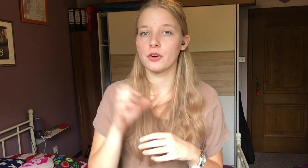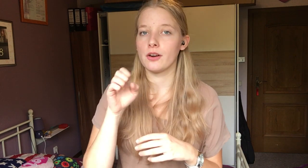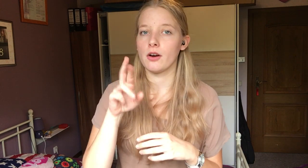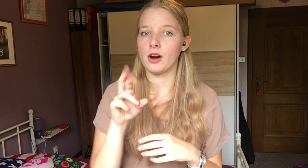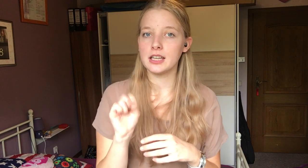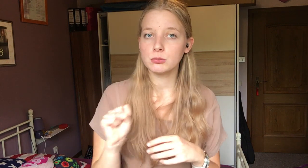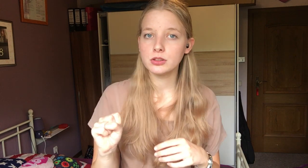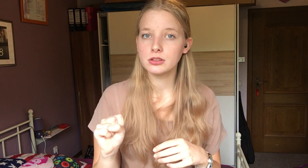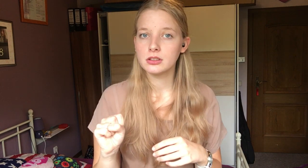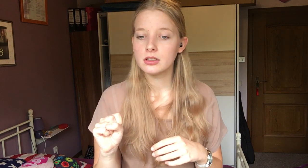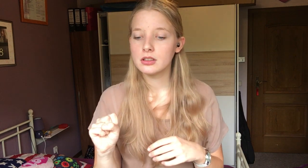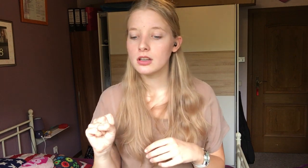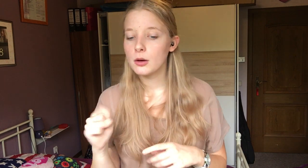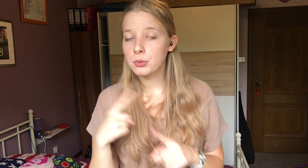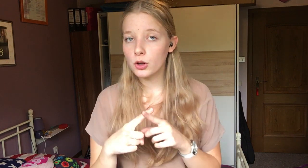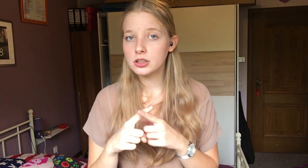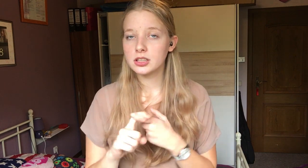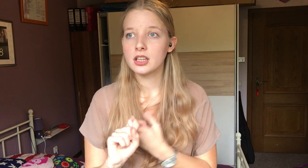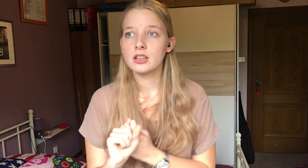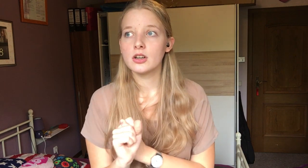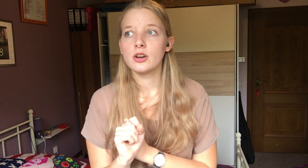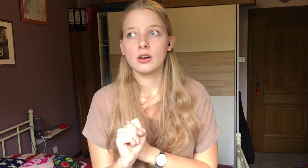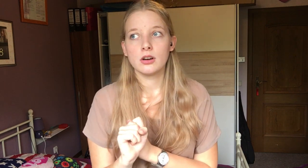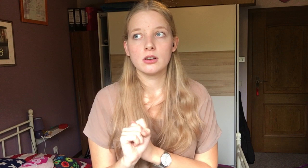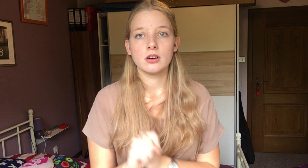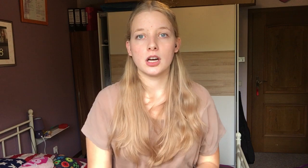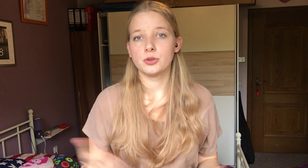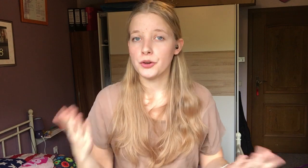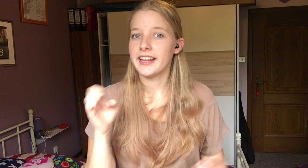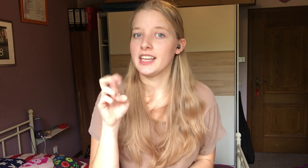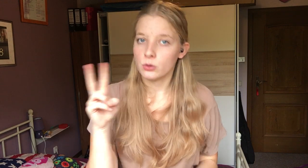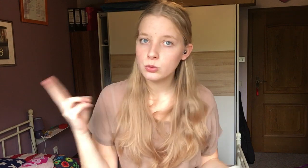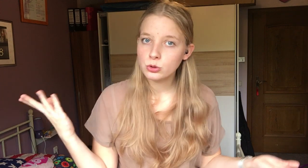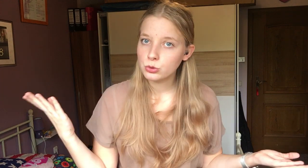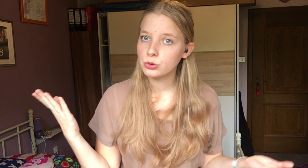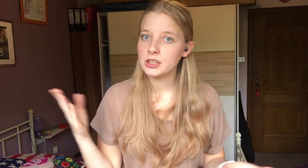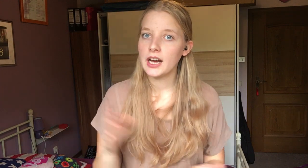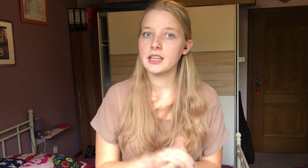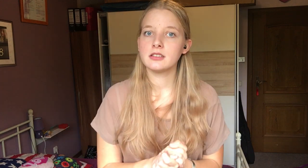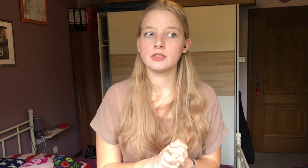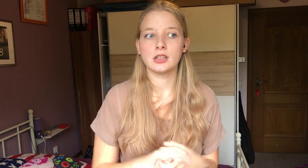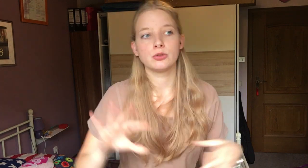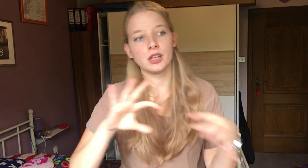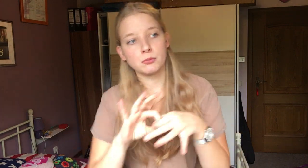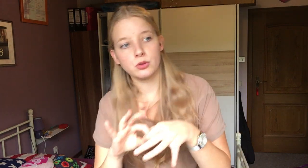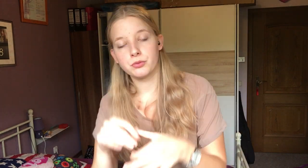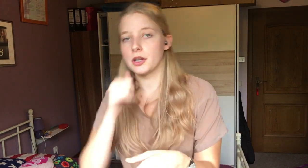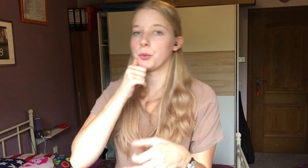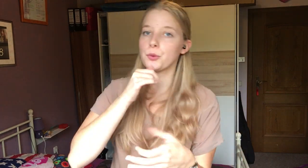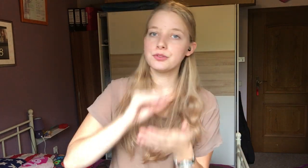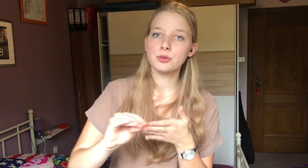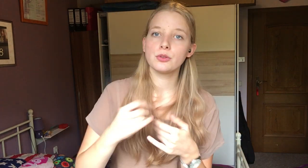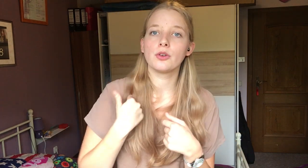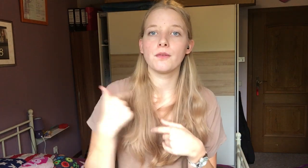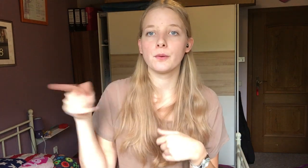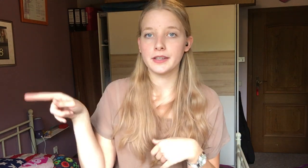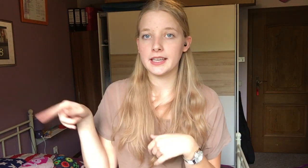von Eurasmus Plus, also von der EU sozusagen, und als Zusammenschluss von der Berufsschule, dort, wo ich